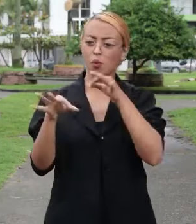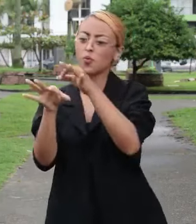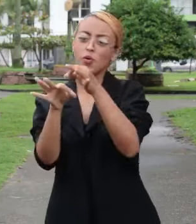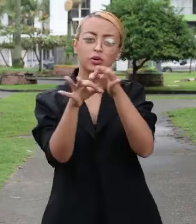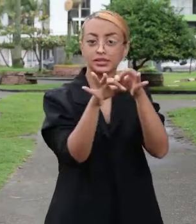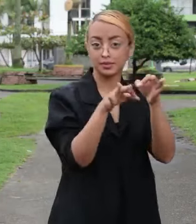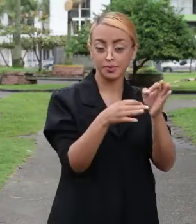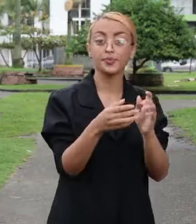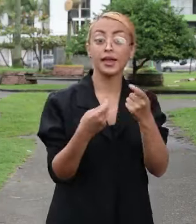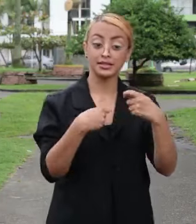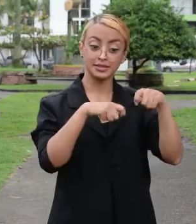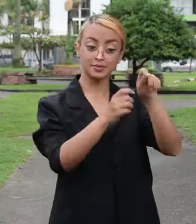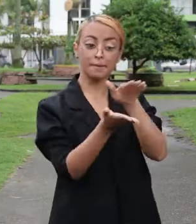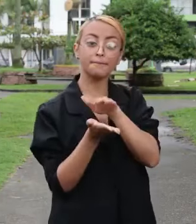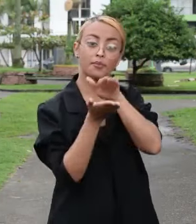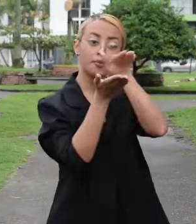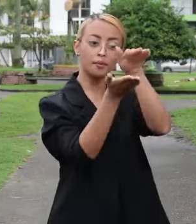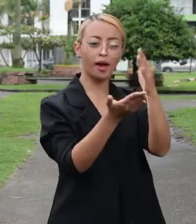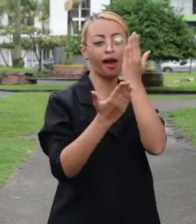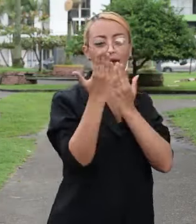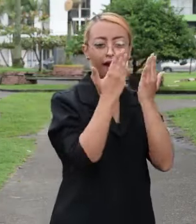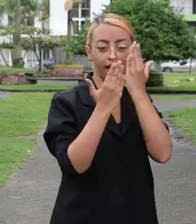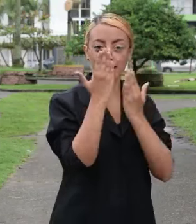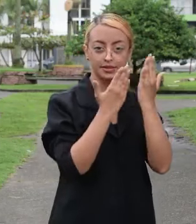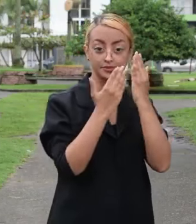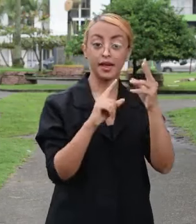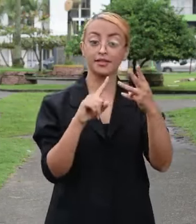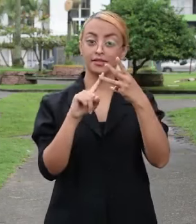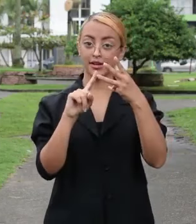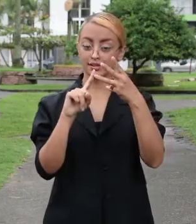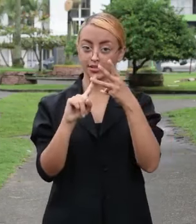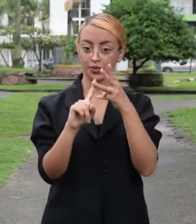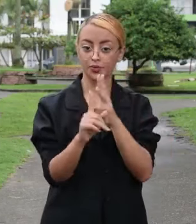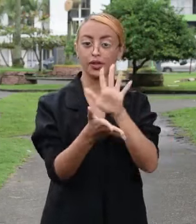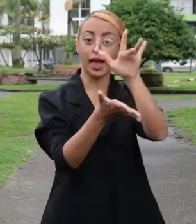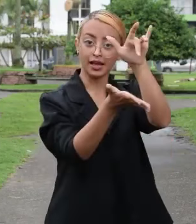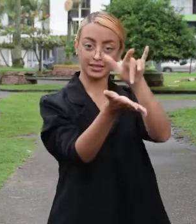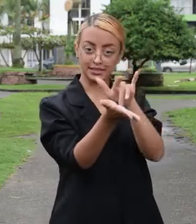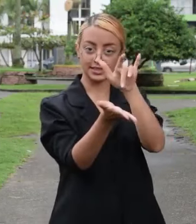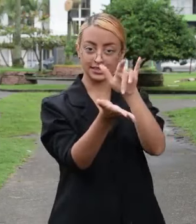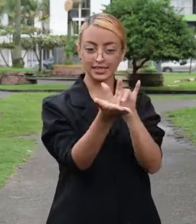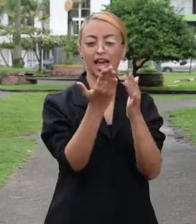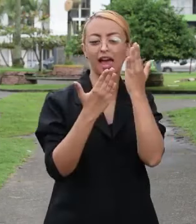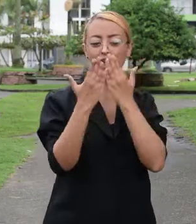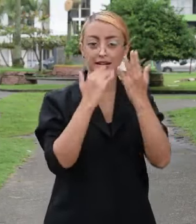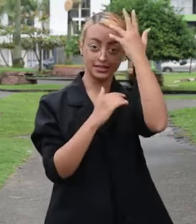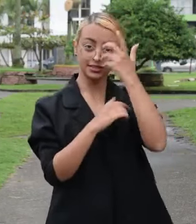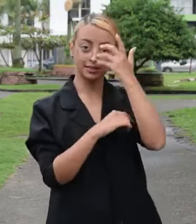y llevar estos documentos para su revisión. Y tercero, acude a la valoración de la IPS quien finalmente te